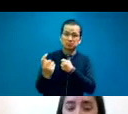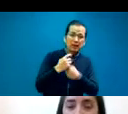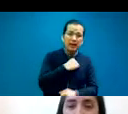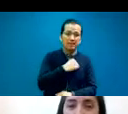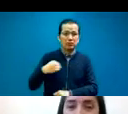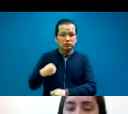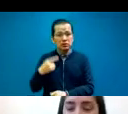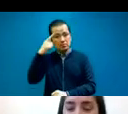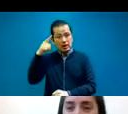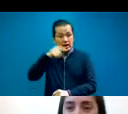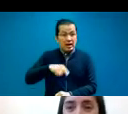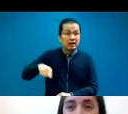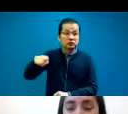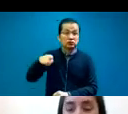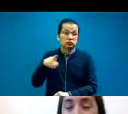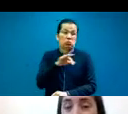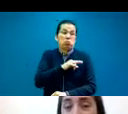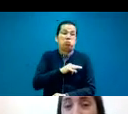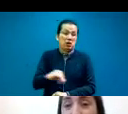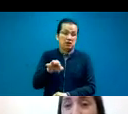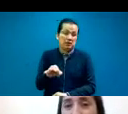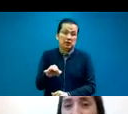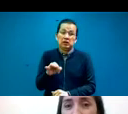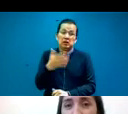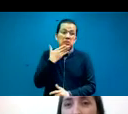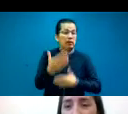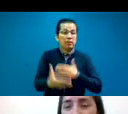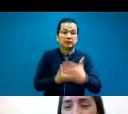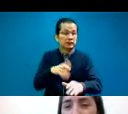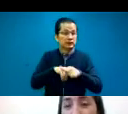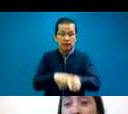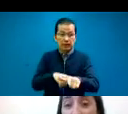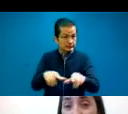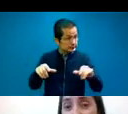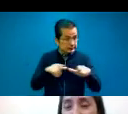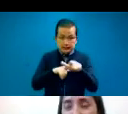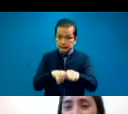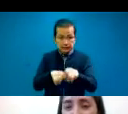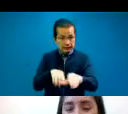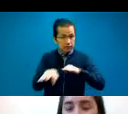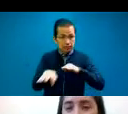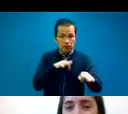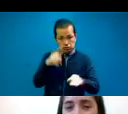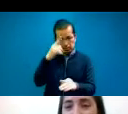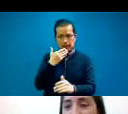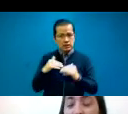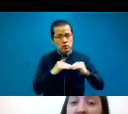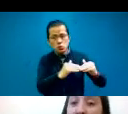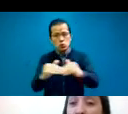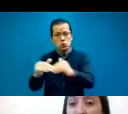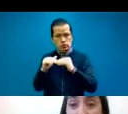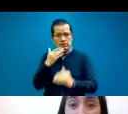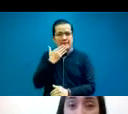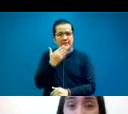luego las siguientes comisiones directivas, puedan sostener y mantener el